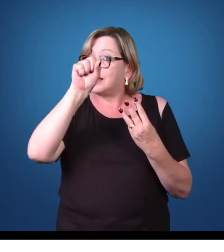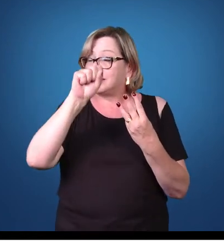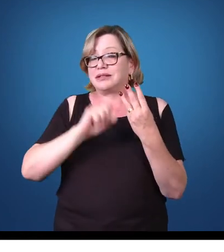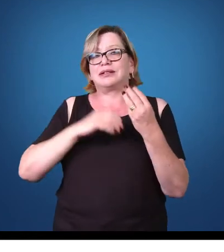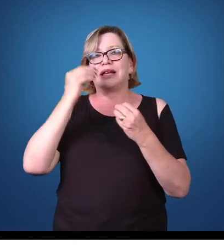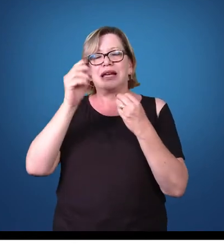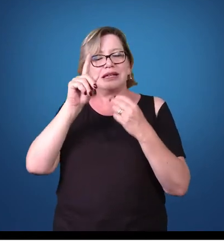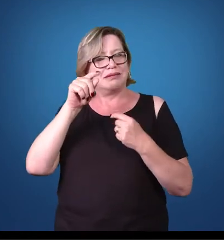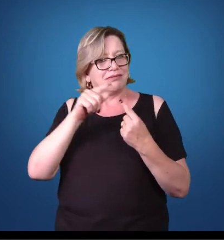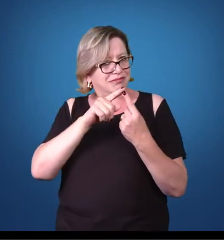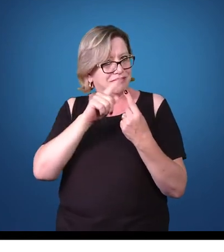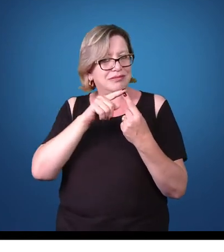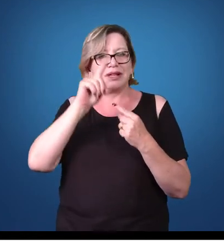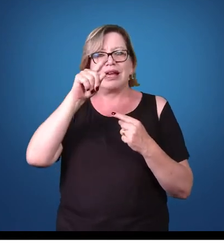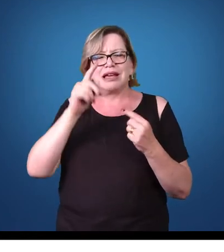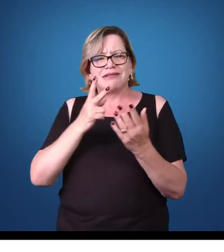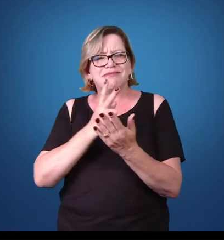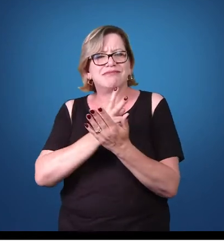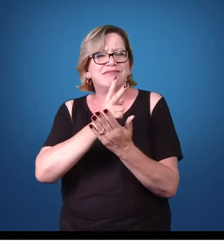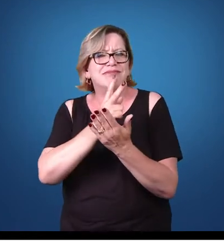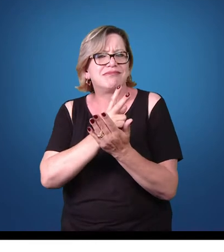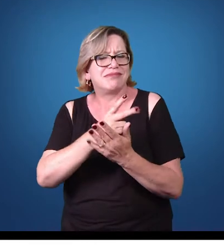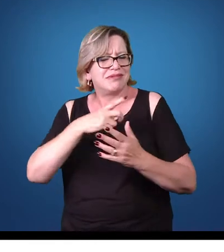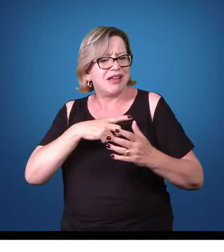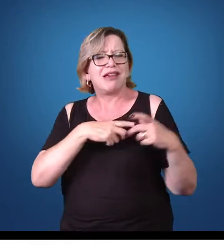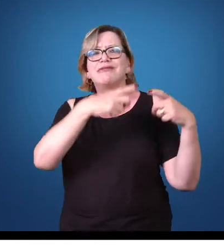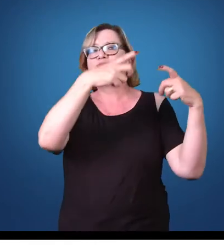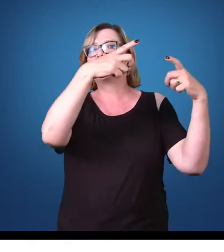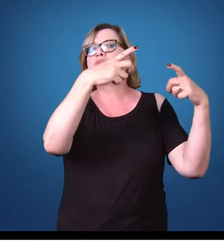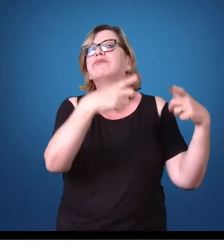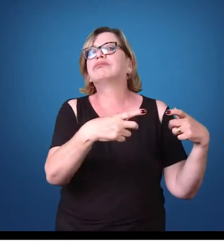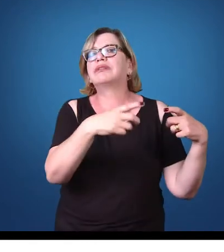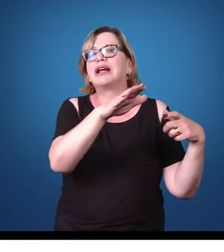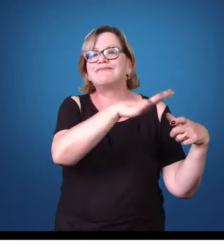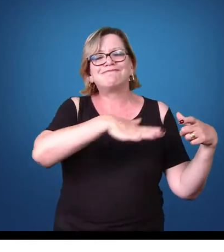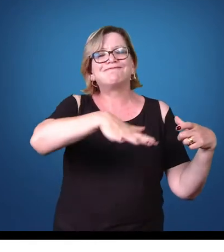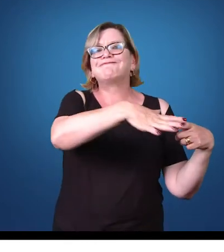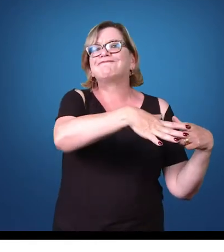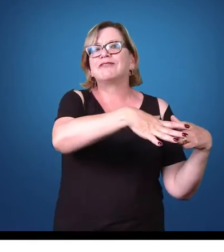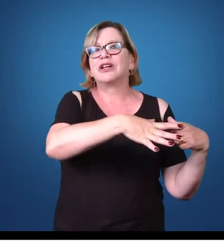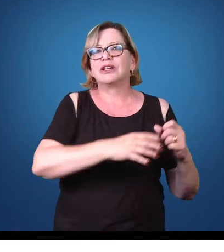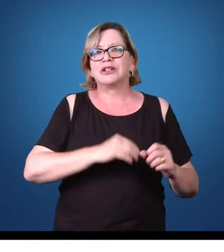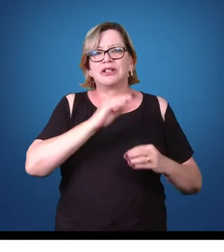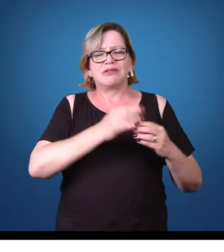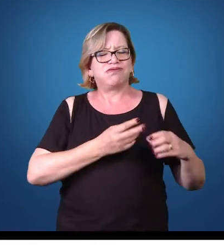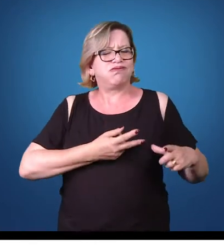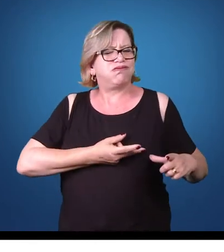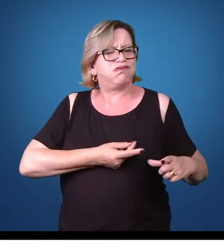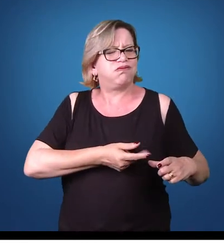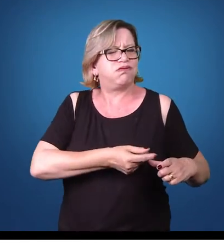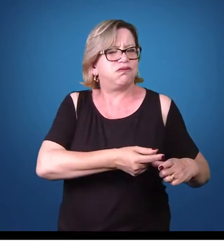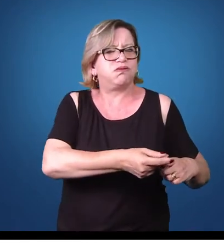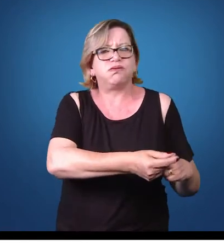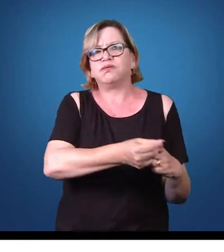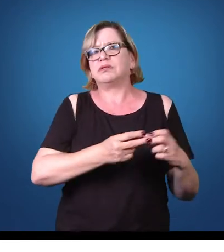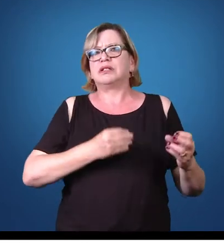aquelas doenças que estão presentes em uma determinada região, em determinada população, por um longo período de tempo. E muitas